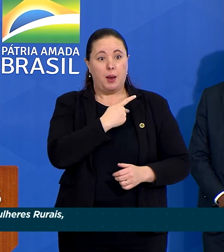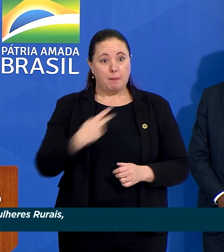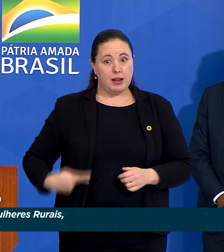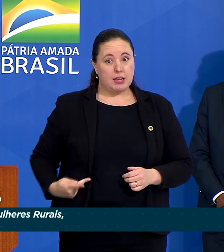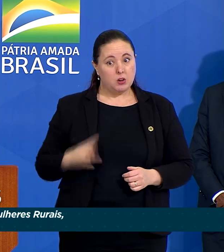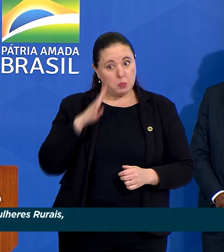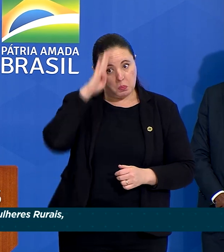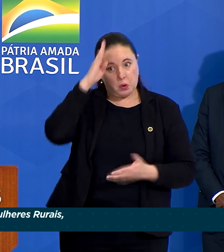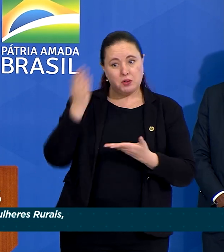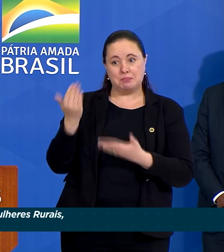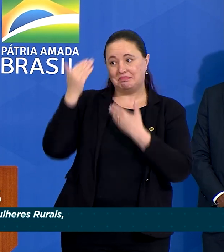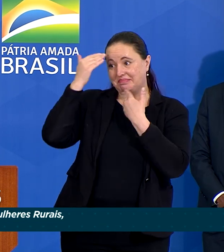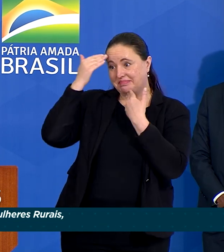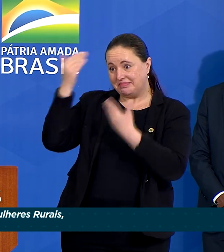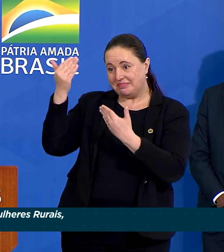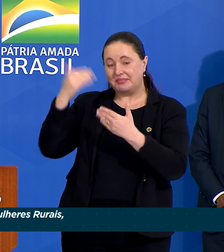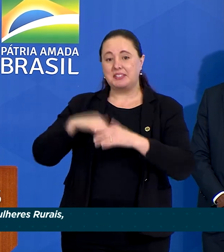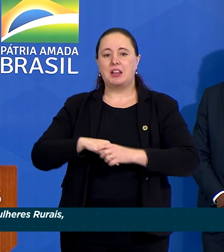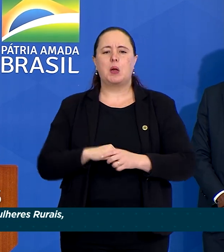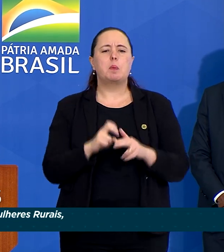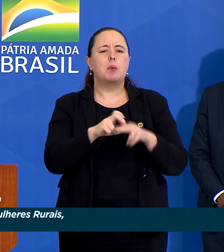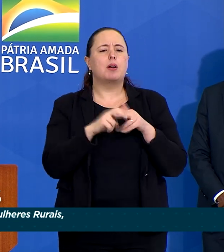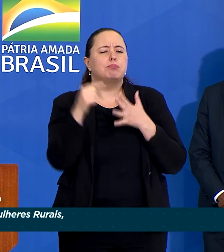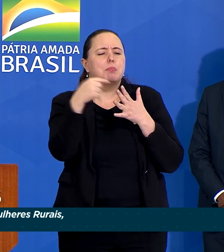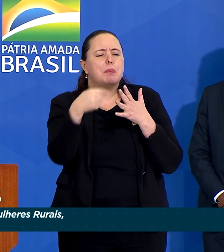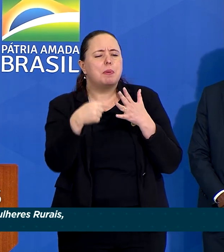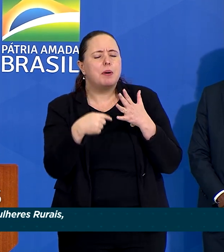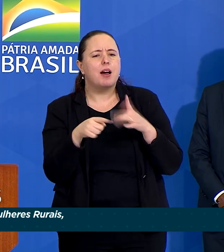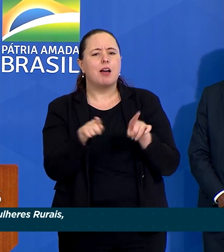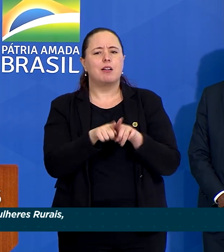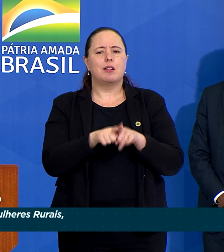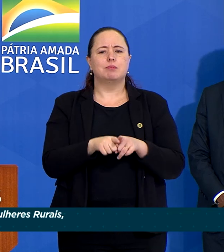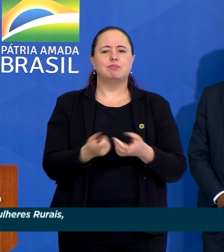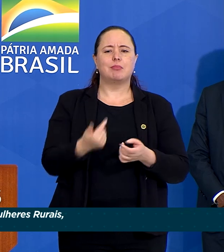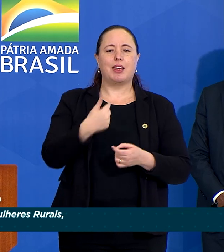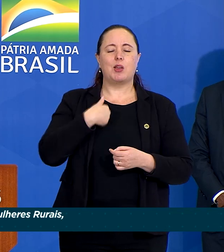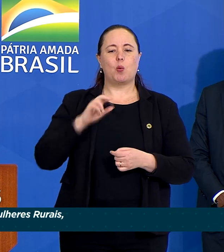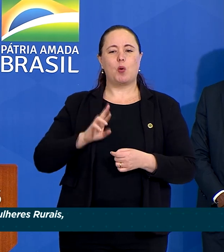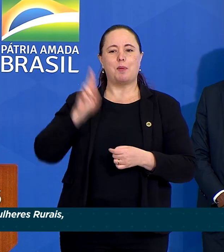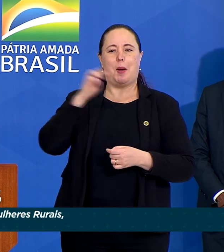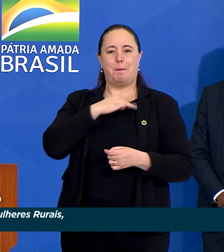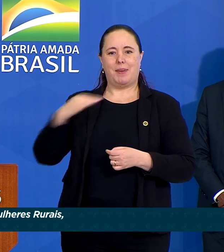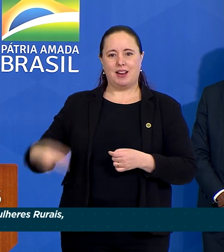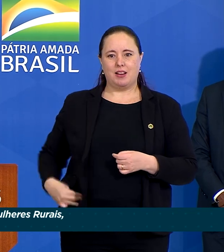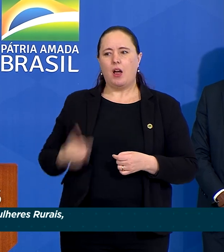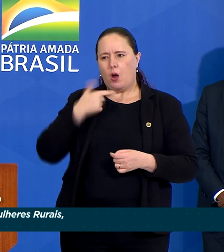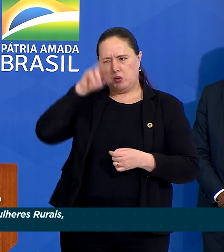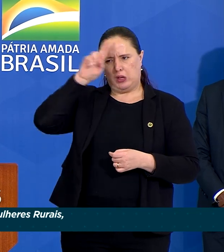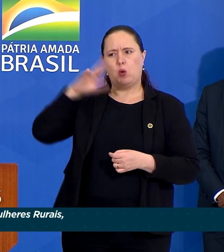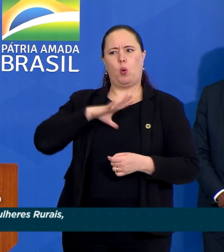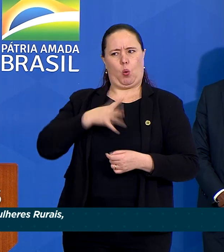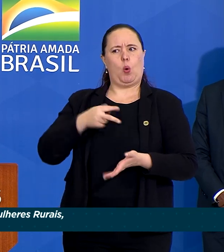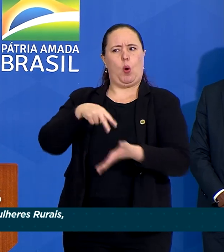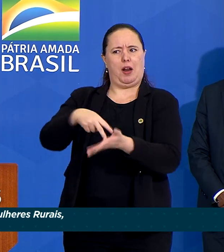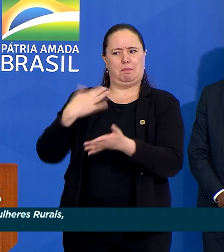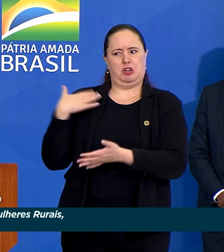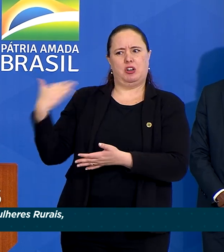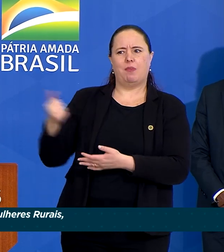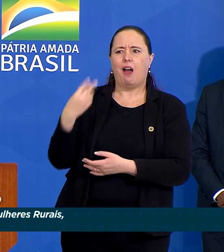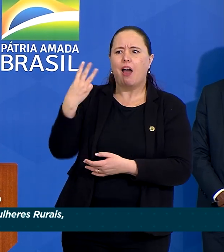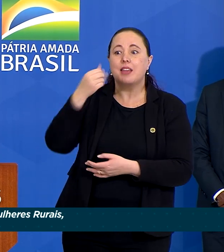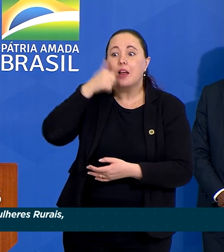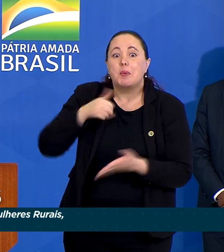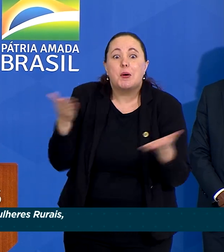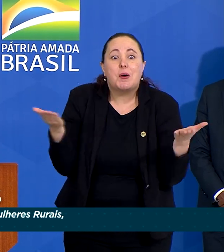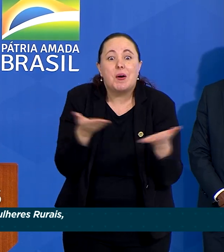Bolsonaro, muito obrigado por me deixar chefiar essa pasta. o senhor é um corajoso. Três mulheres